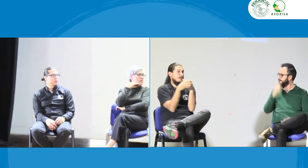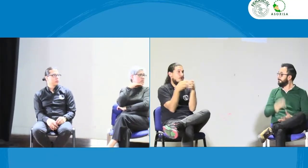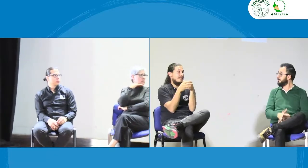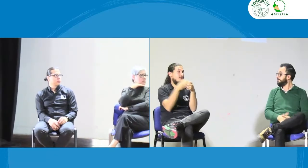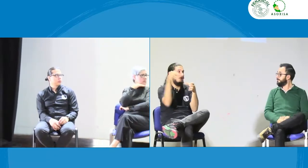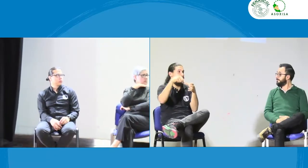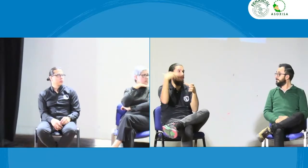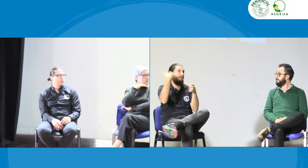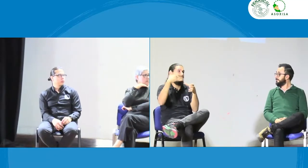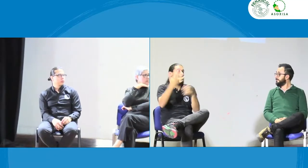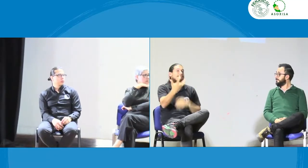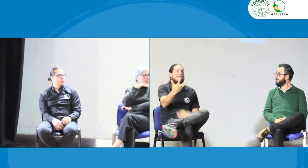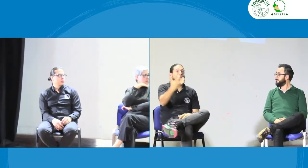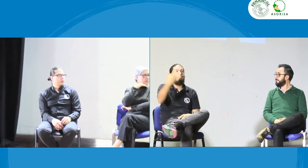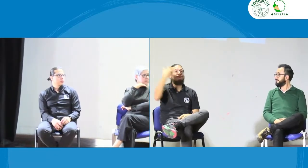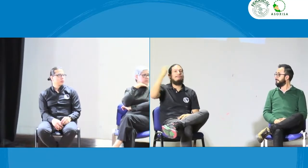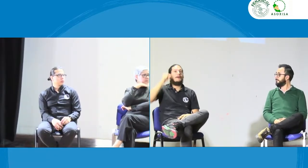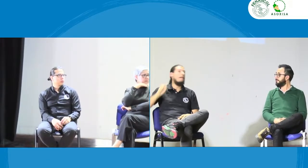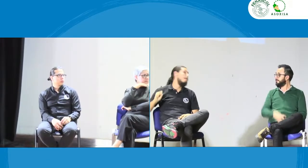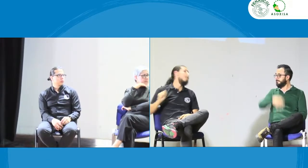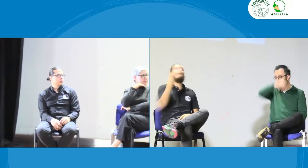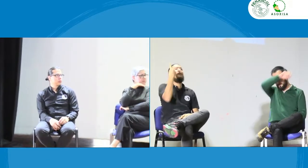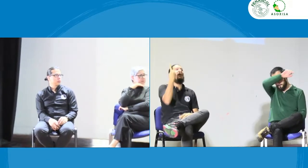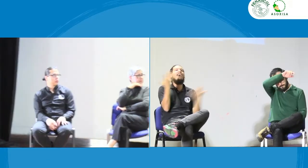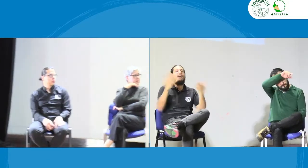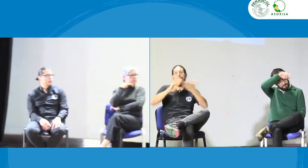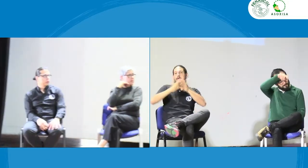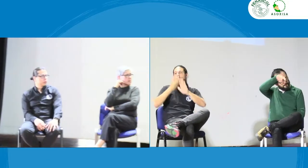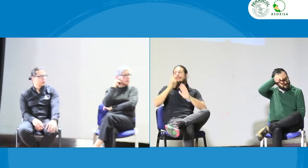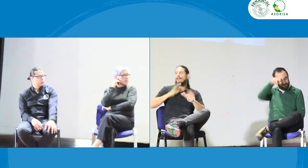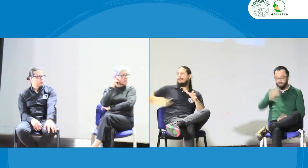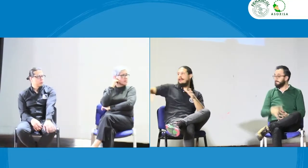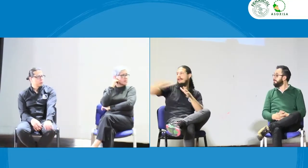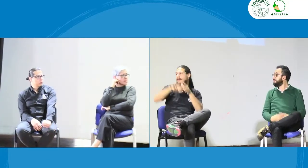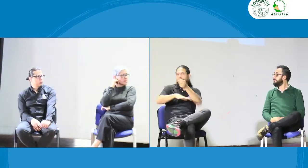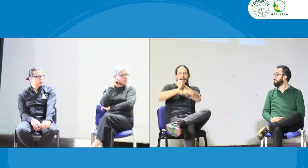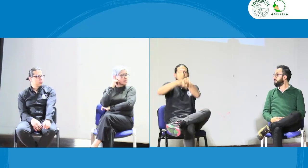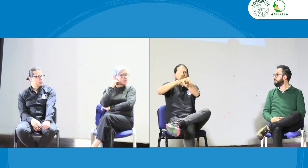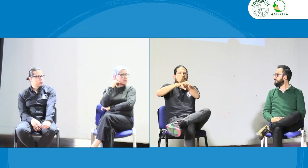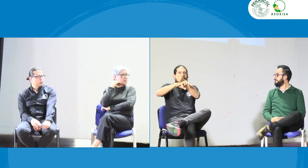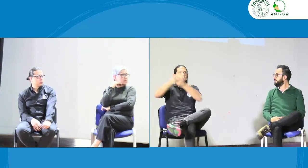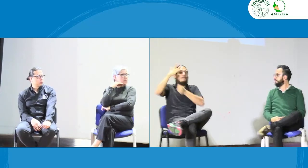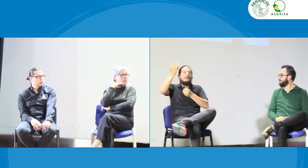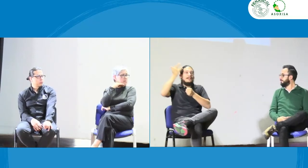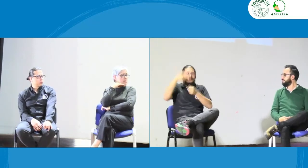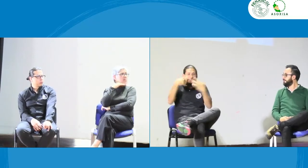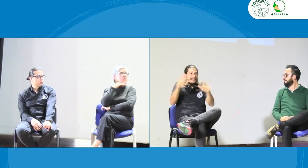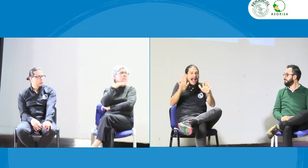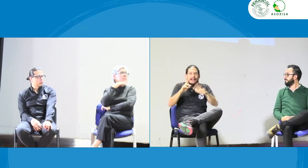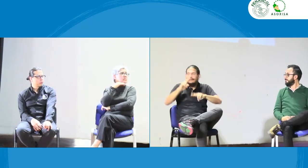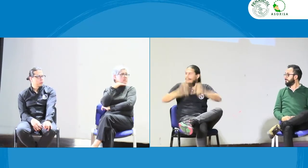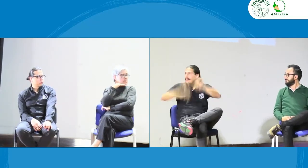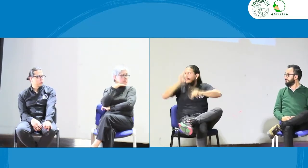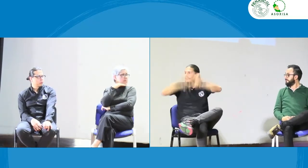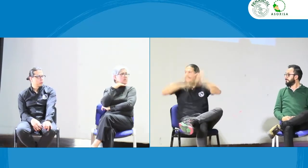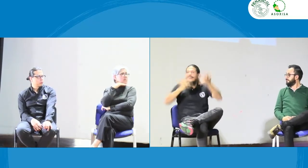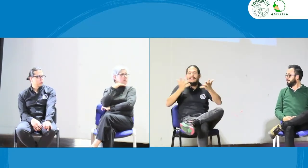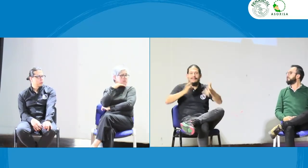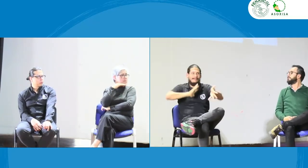Anteriormente se había mencionado que desde las asociaciones se creen, las raíces están allí en las asociaciones, porque allí se